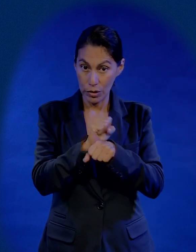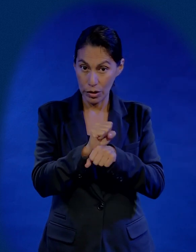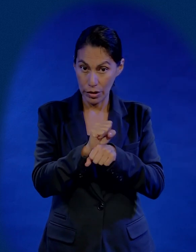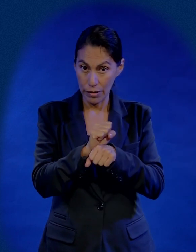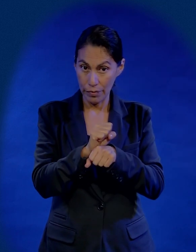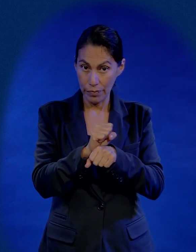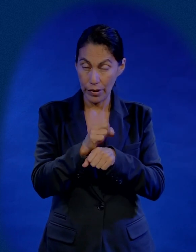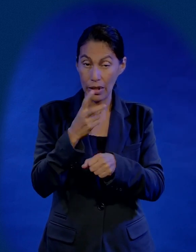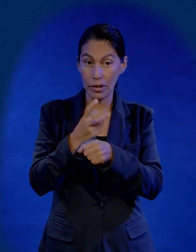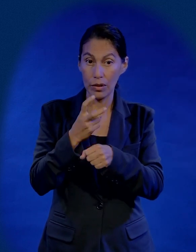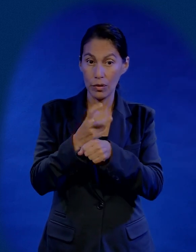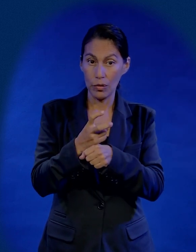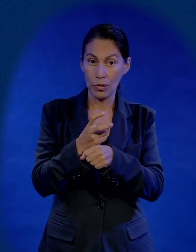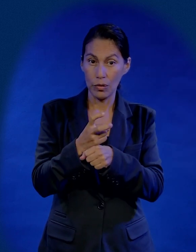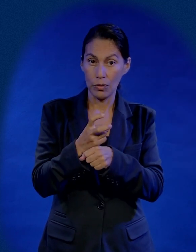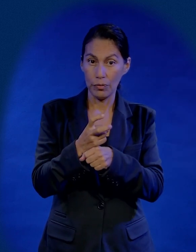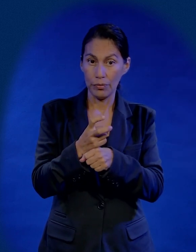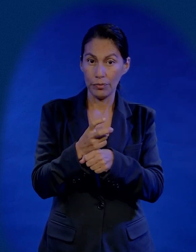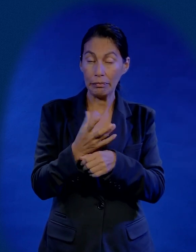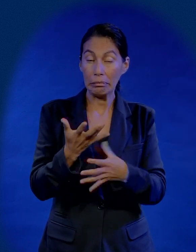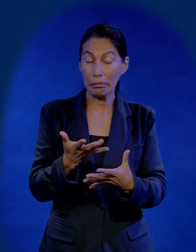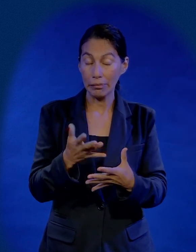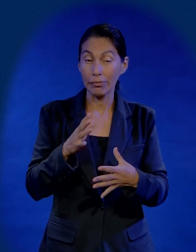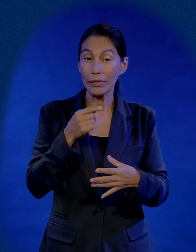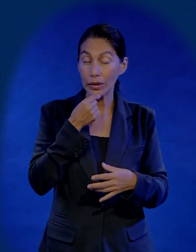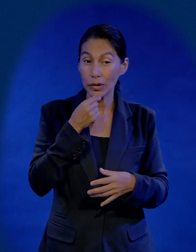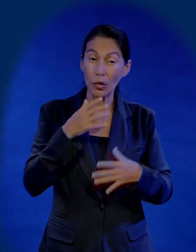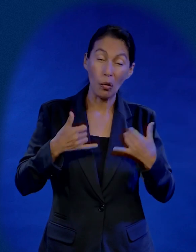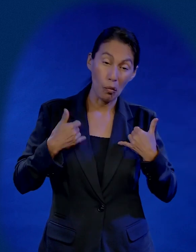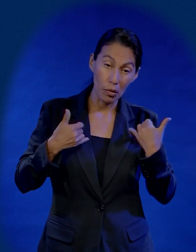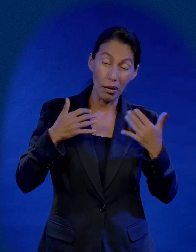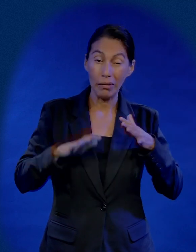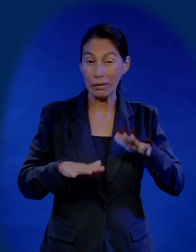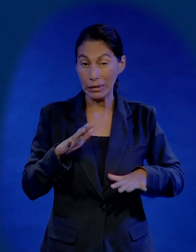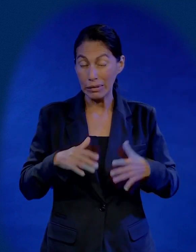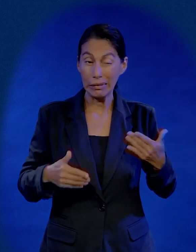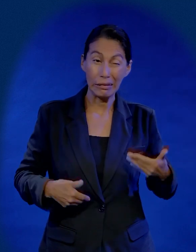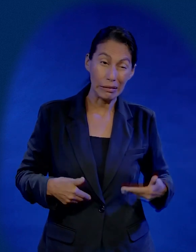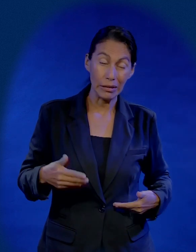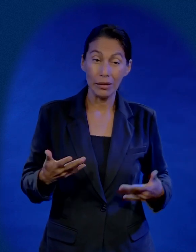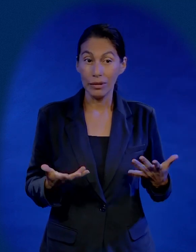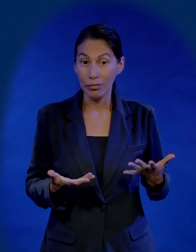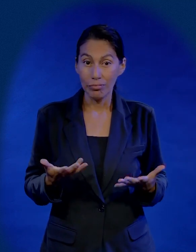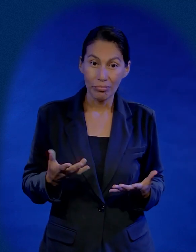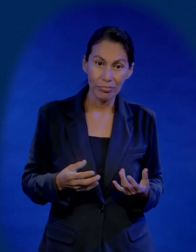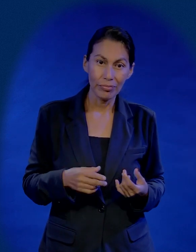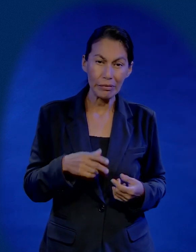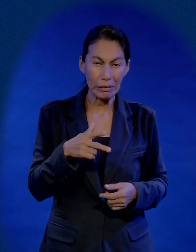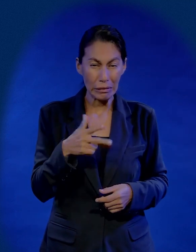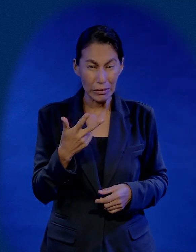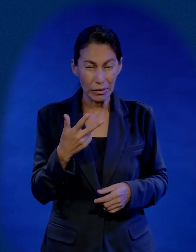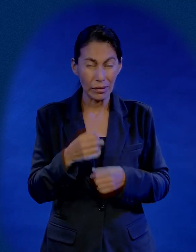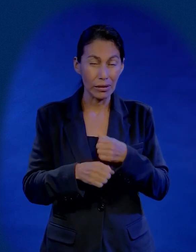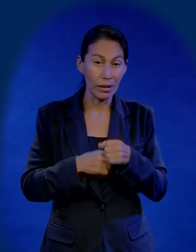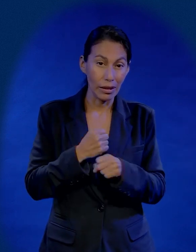tocaba el segundo grado, una edad bastante inquieta, los 13 años, así medios